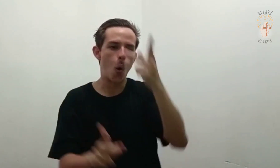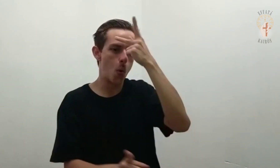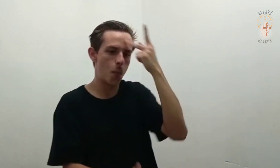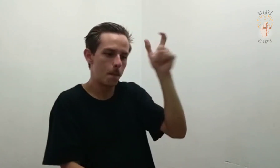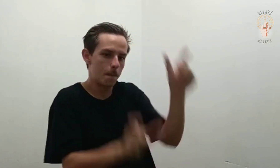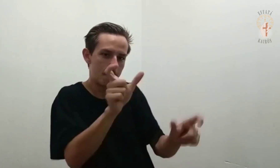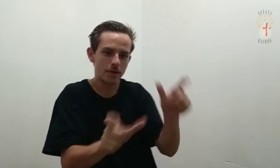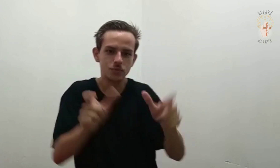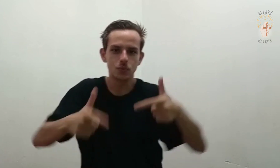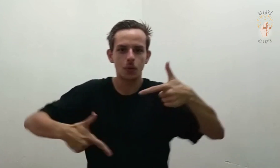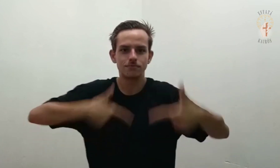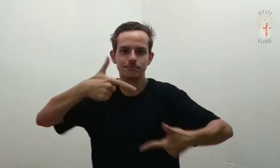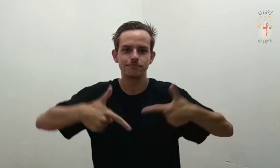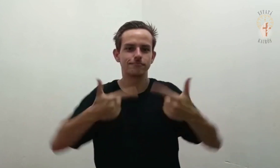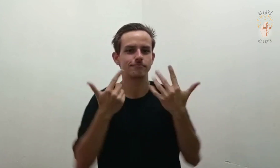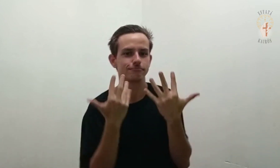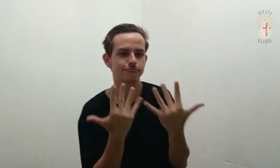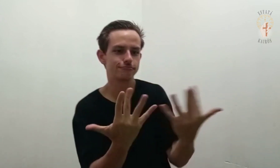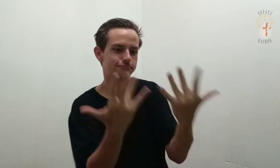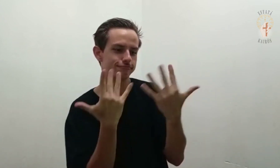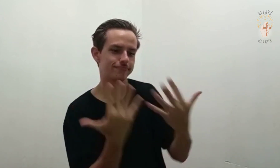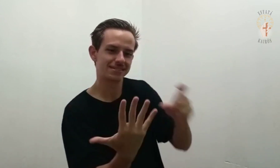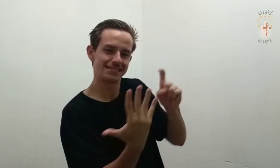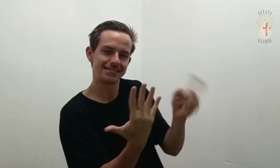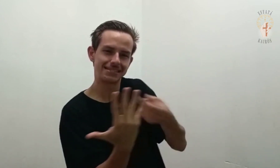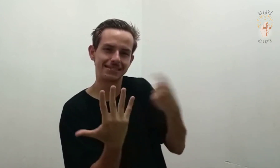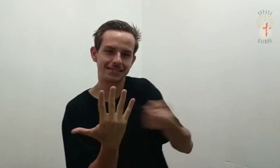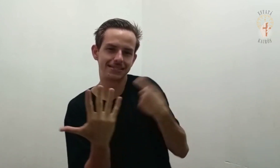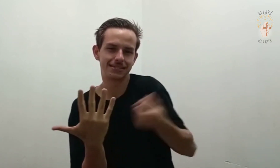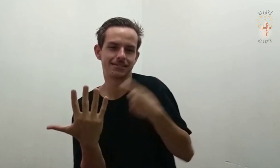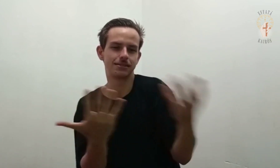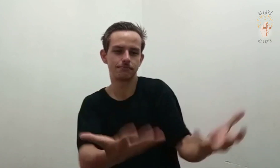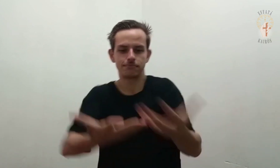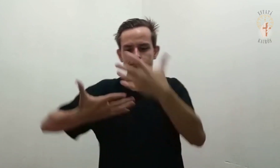como alegres ceifeiros na colheita.